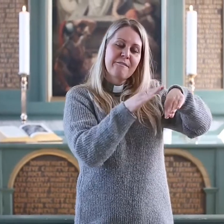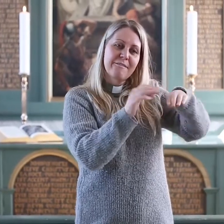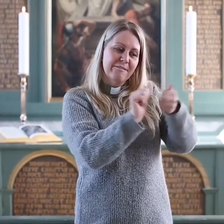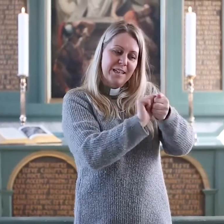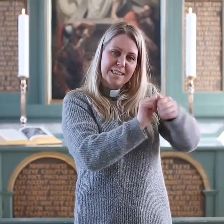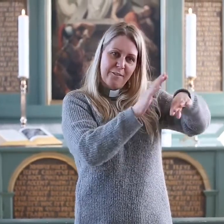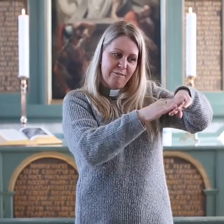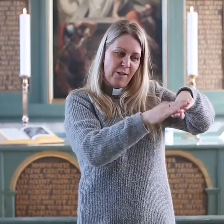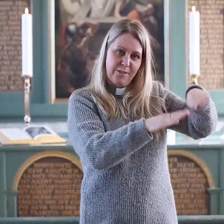Fotvasking